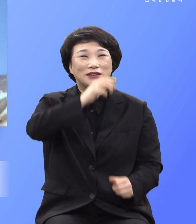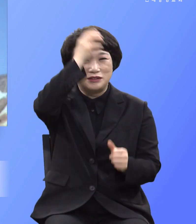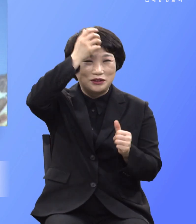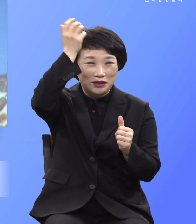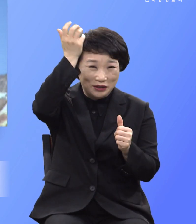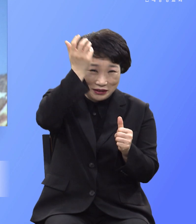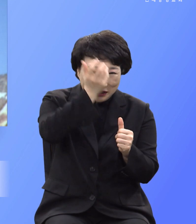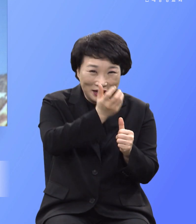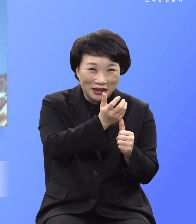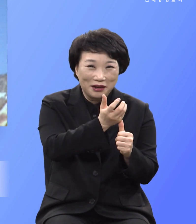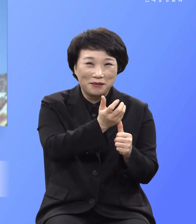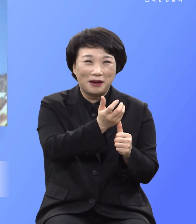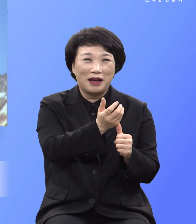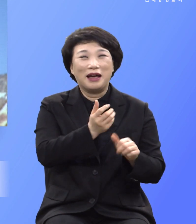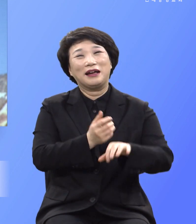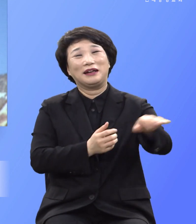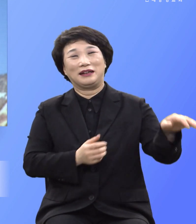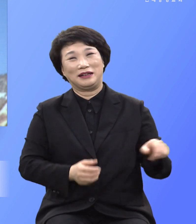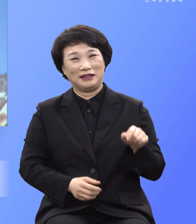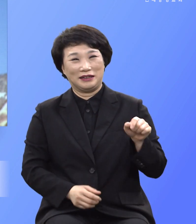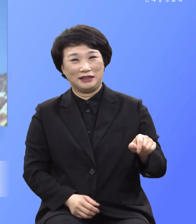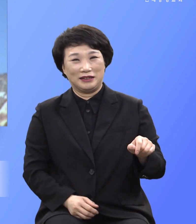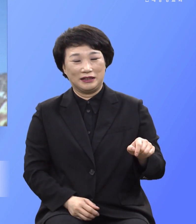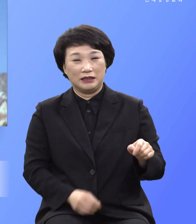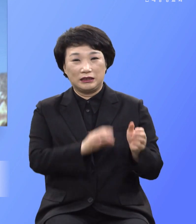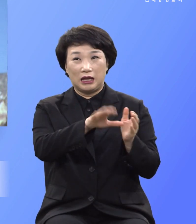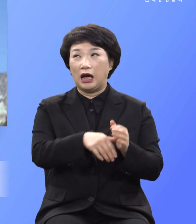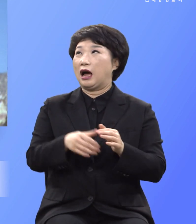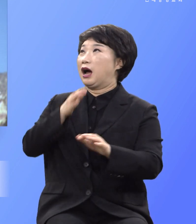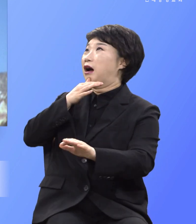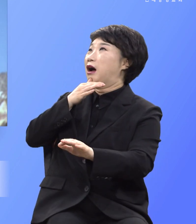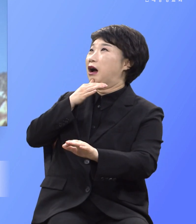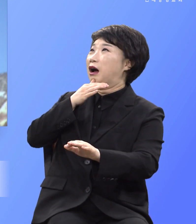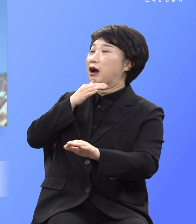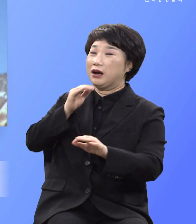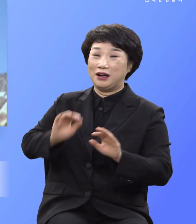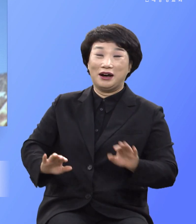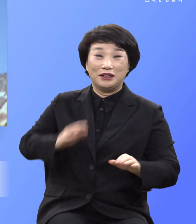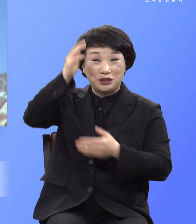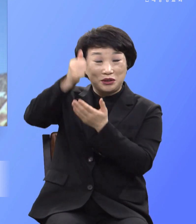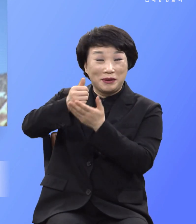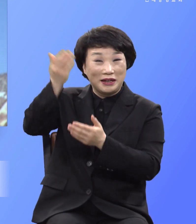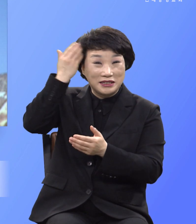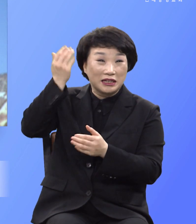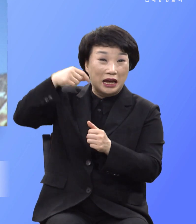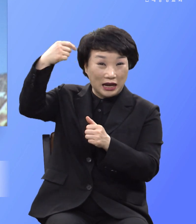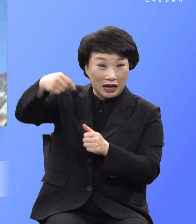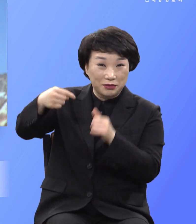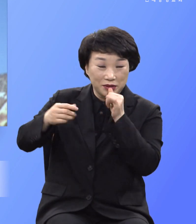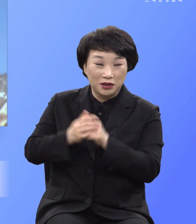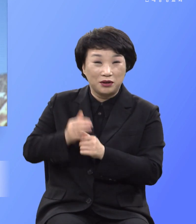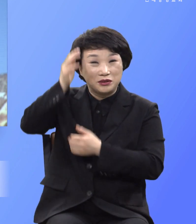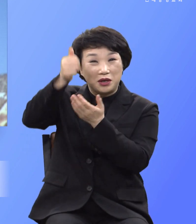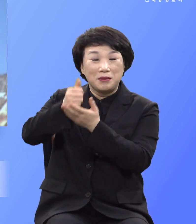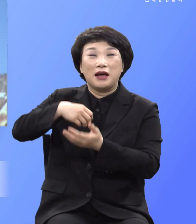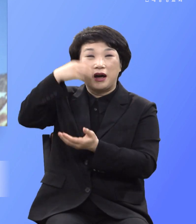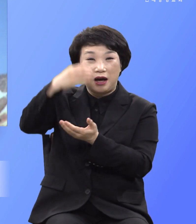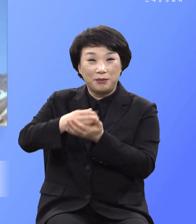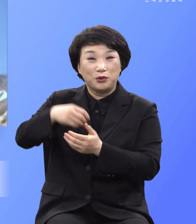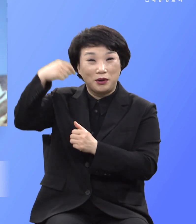임하십니다 그때서 성령의 지식의 가르침으로 성령의 감동의 가르침으로